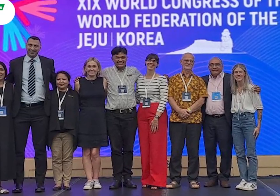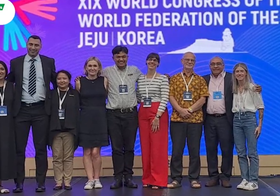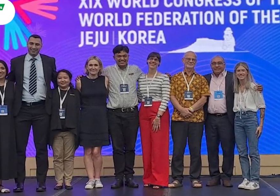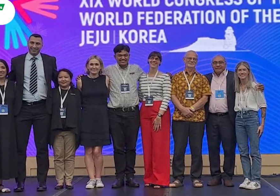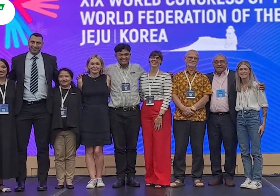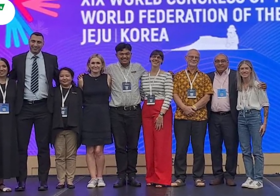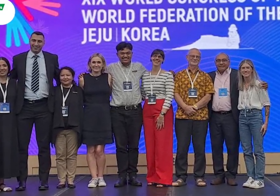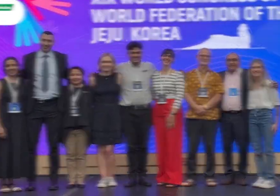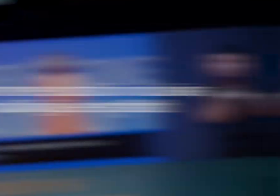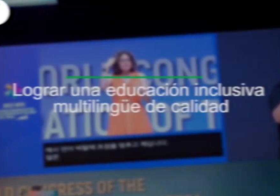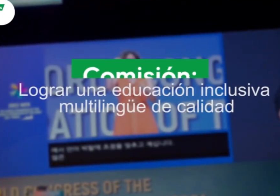Adelante.